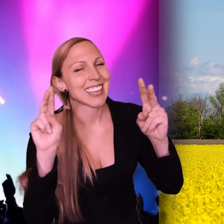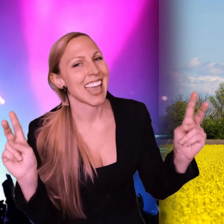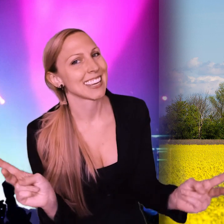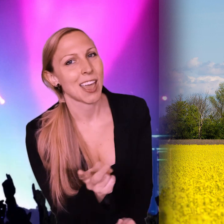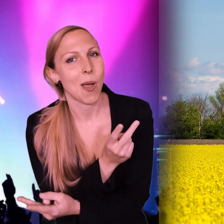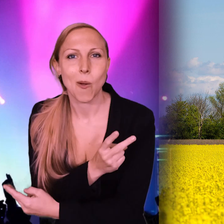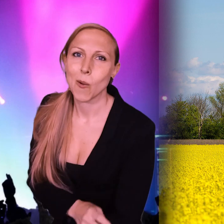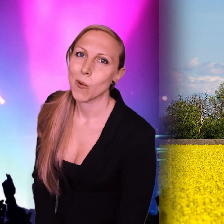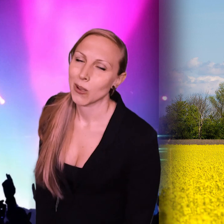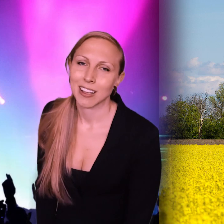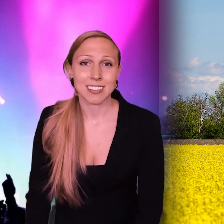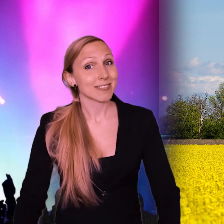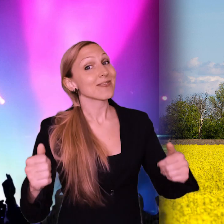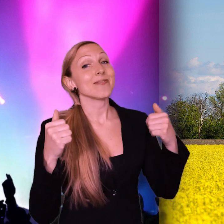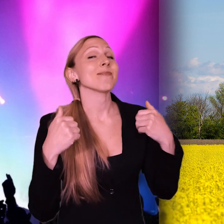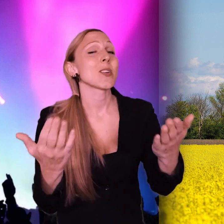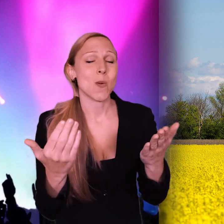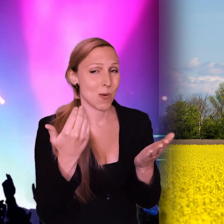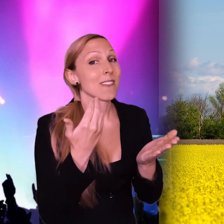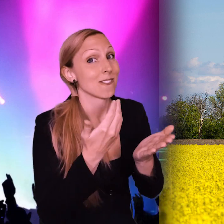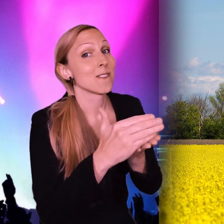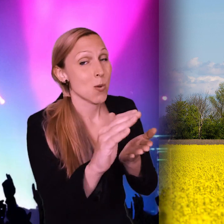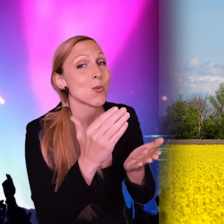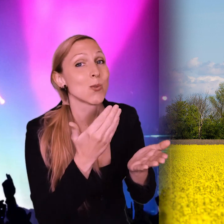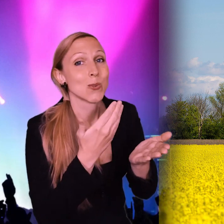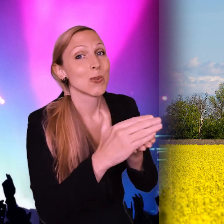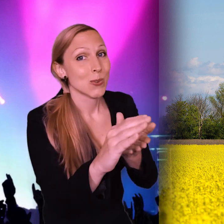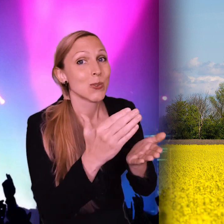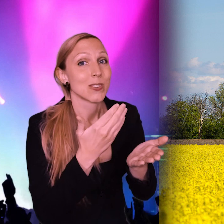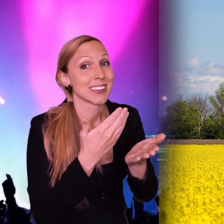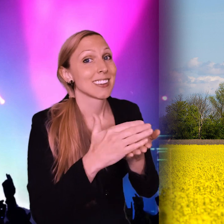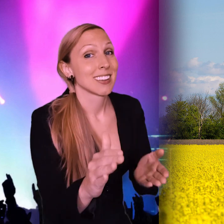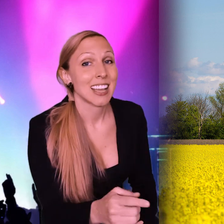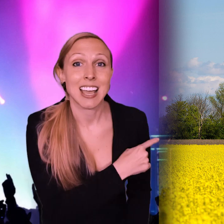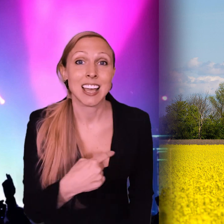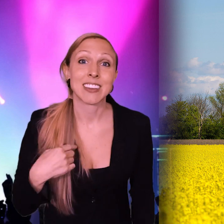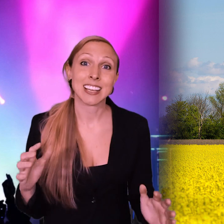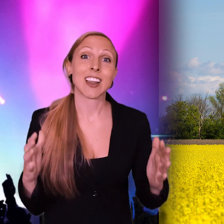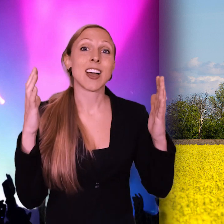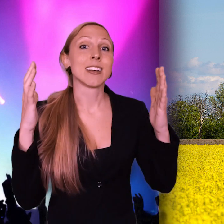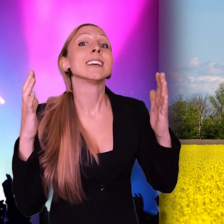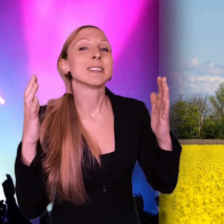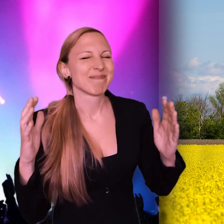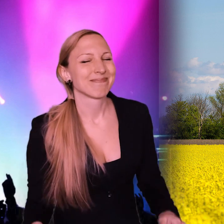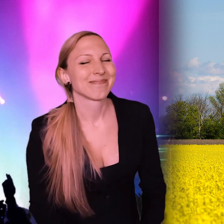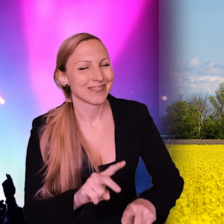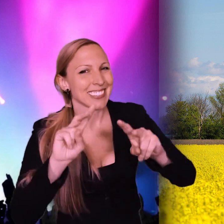ändå Ja låt dem bara gå på, vi klarar oss nog